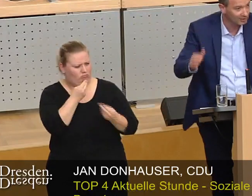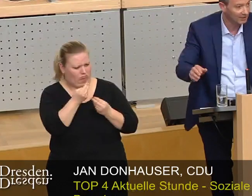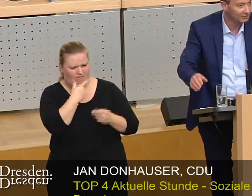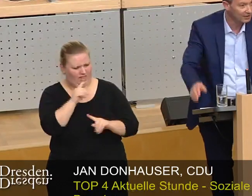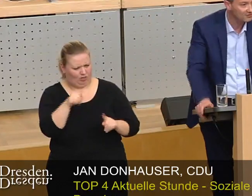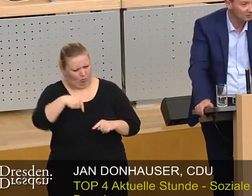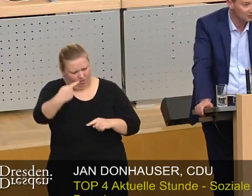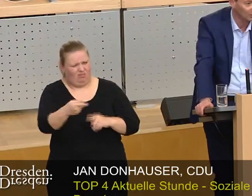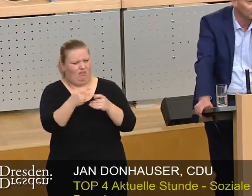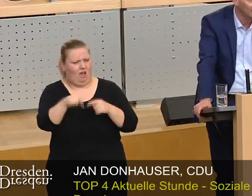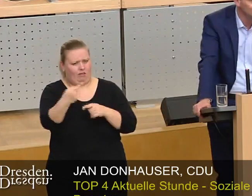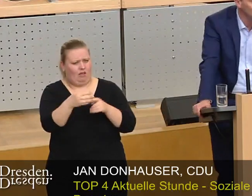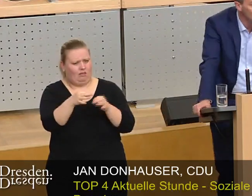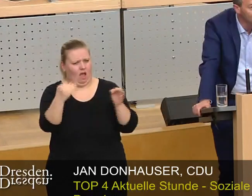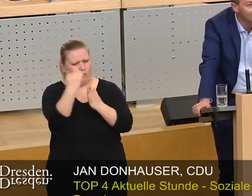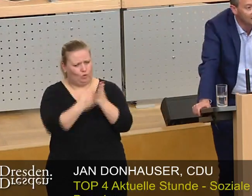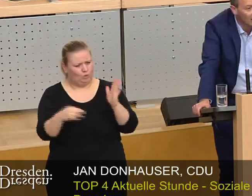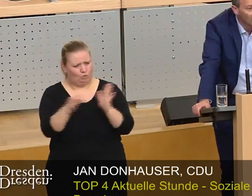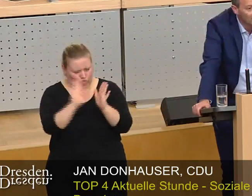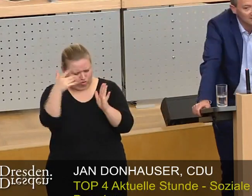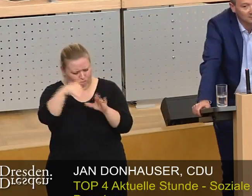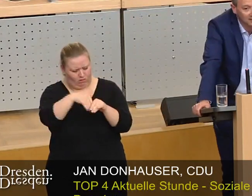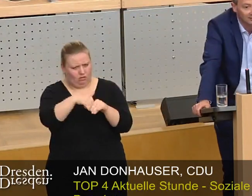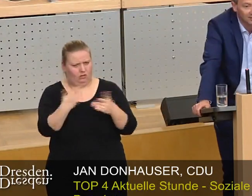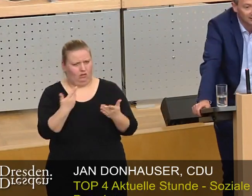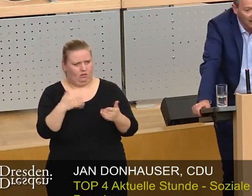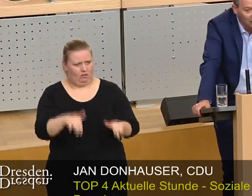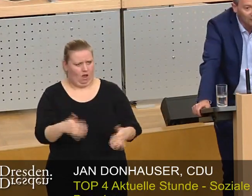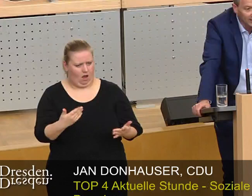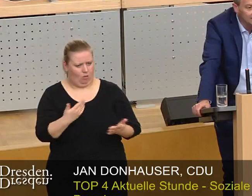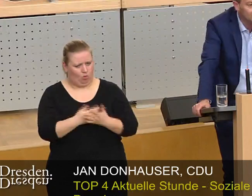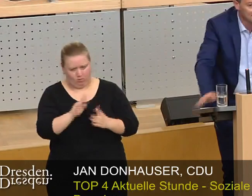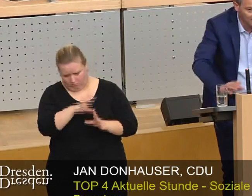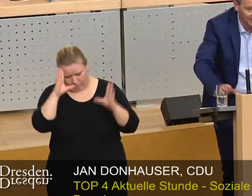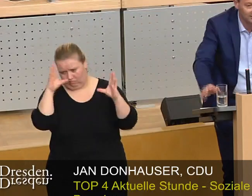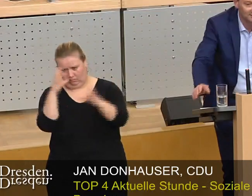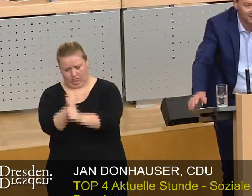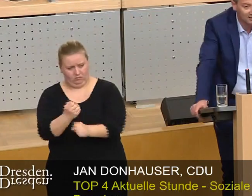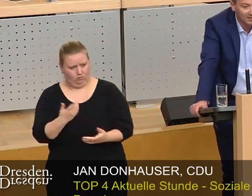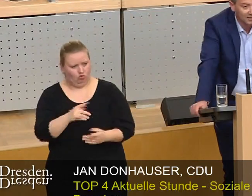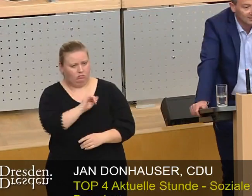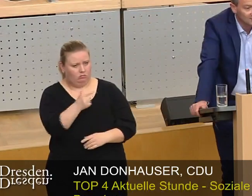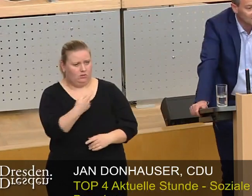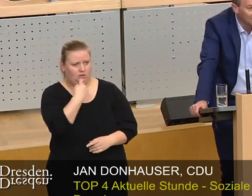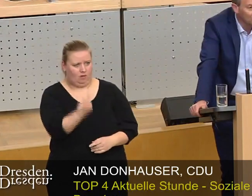weil dazu haben wir den anderen Tagesordnungspunkt und eigentlich nochmal die Aufmerksamkeit darauf lenken, das haben einige gesagt, dass soziale